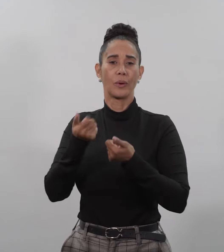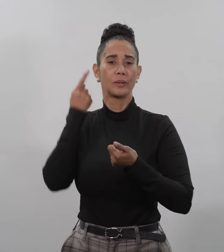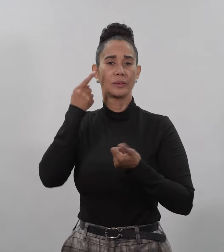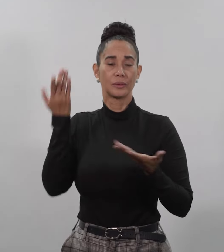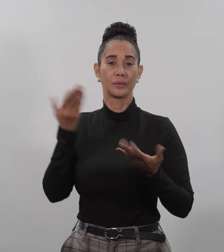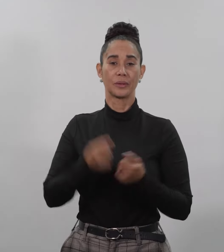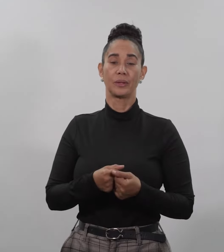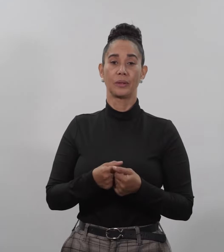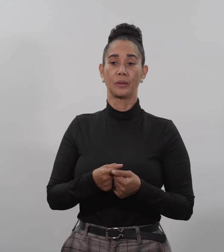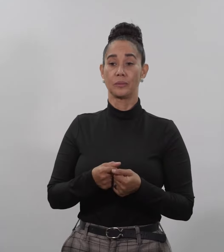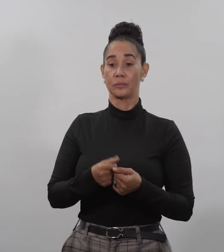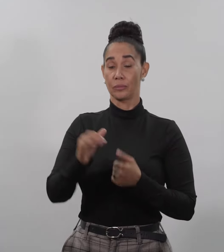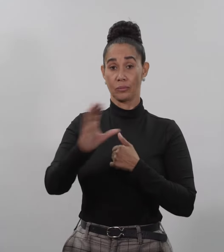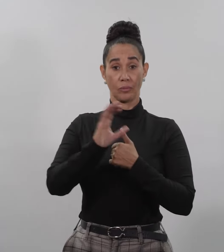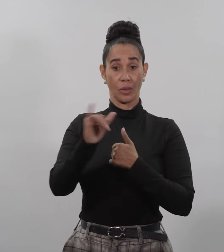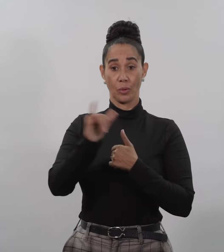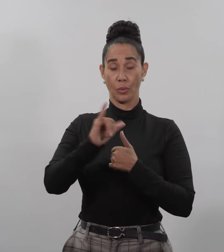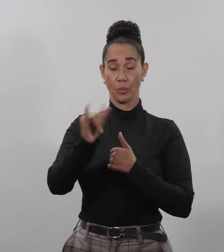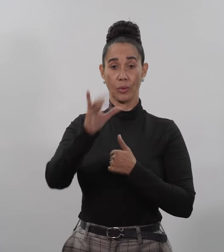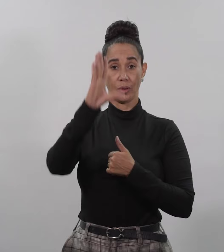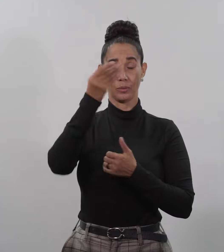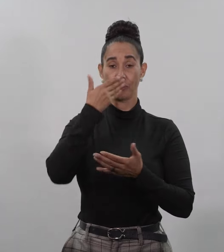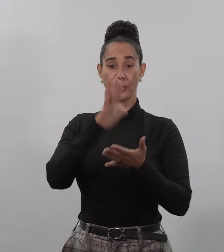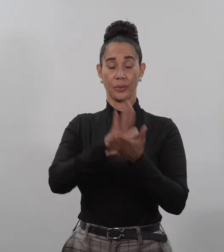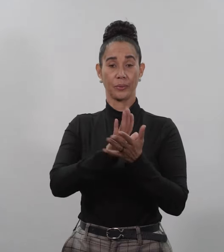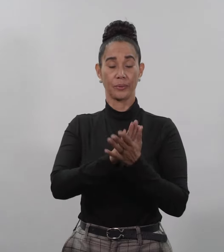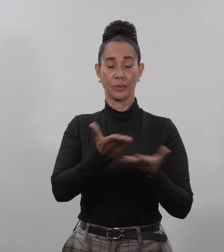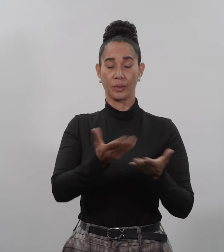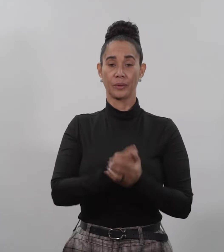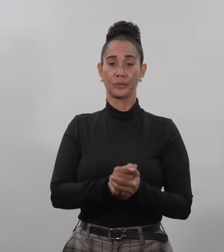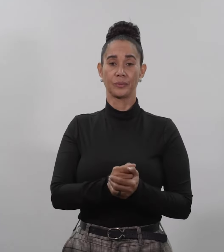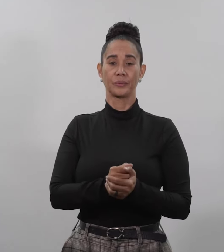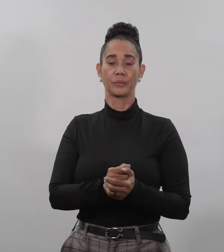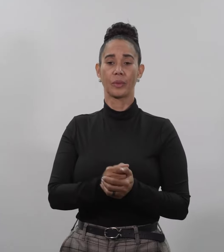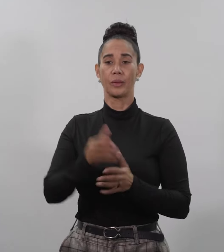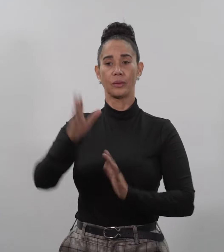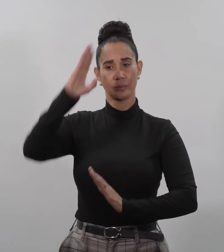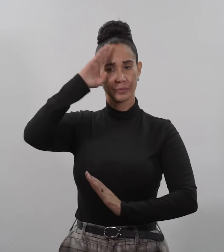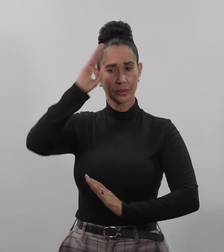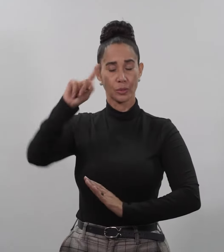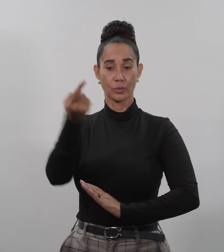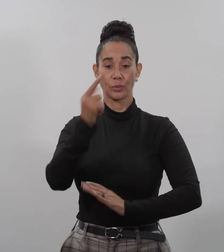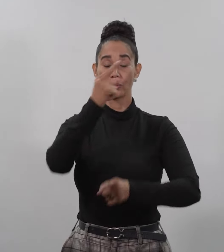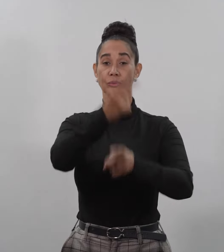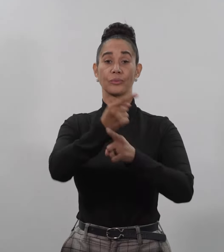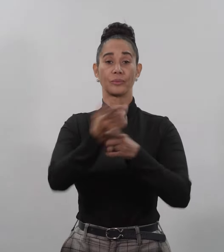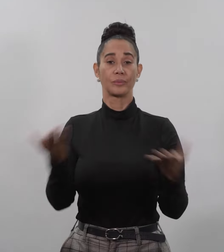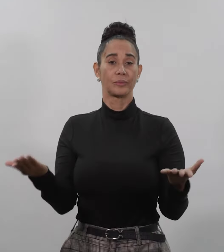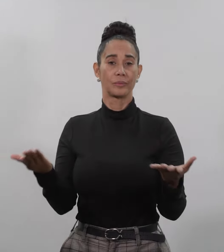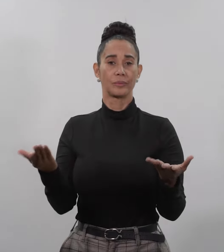¿No hacen lo mismo también los publicanos? Y si saludan solo a sus hermanos ¿Qué hacen